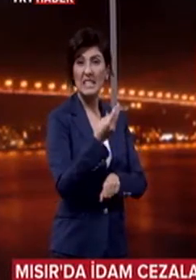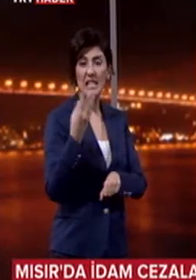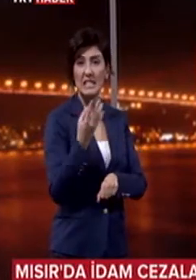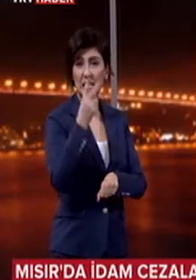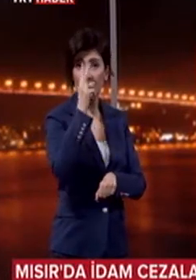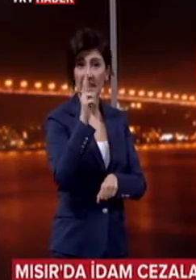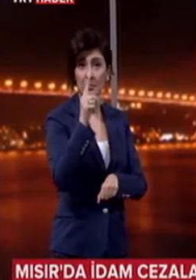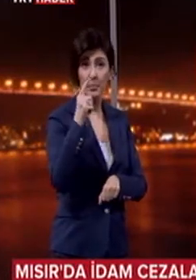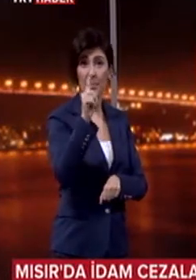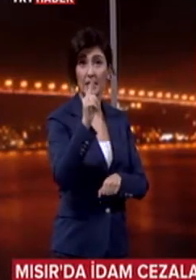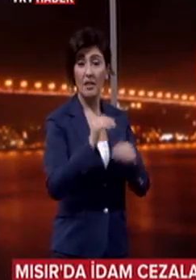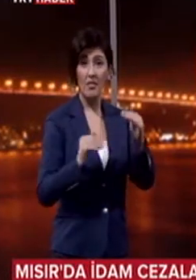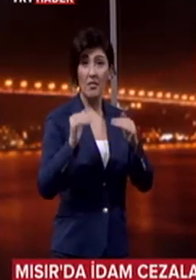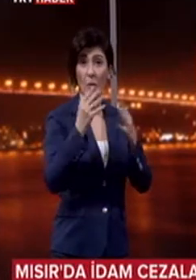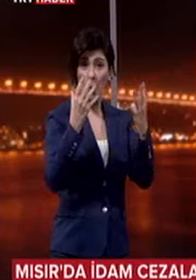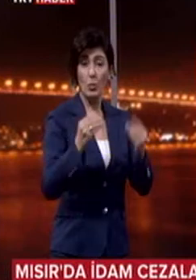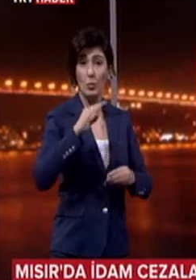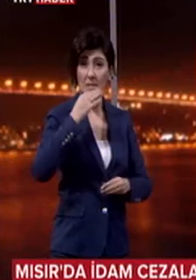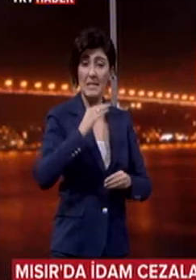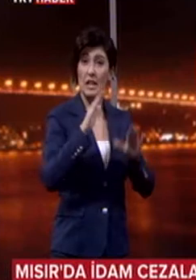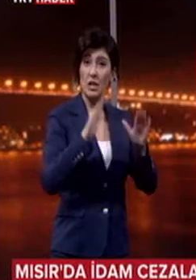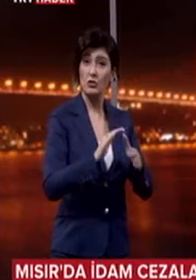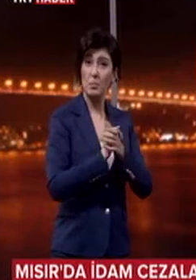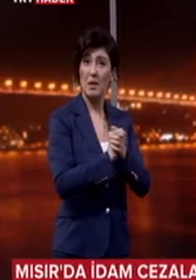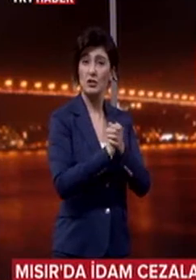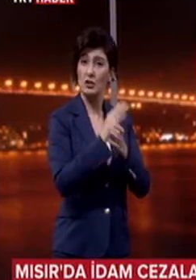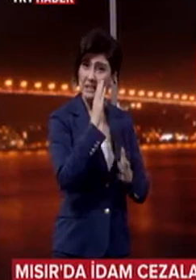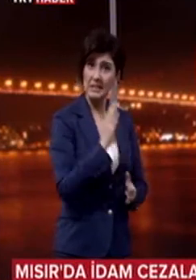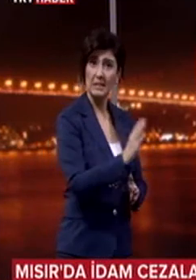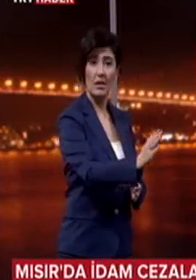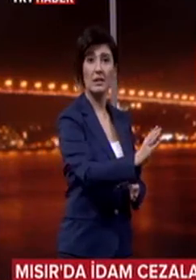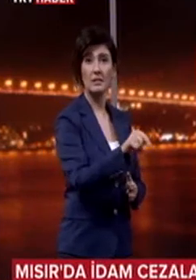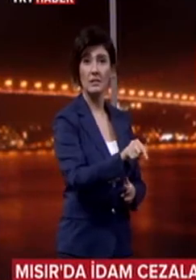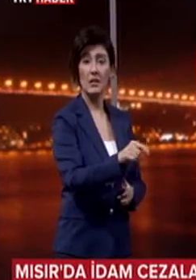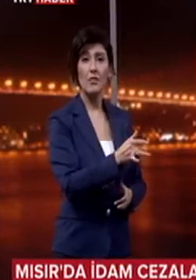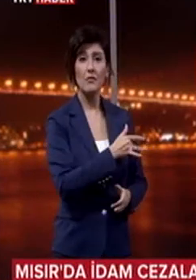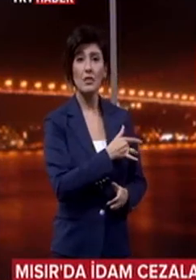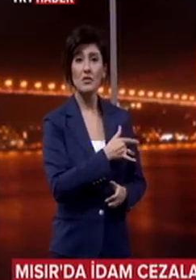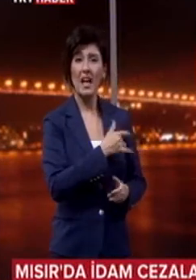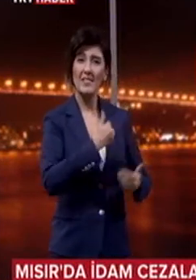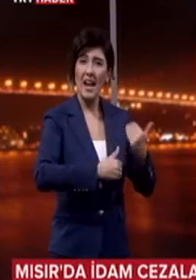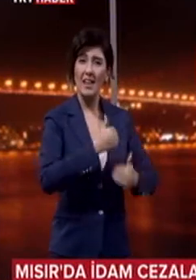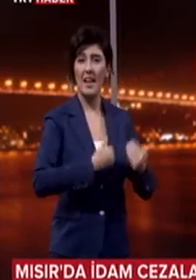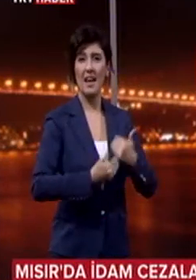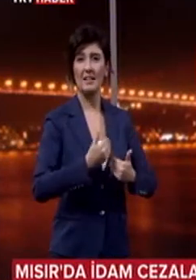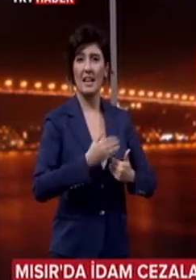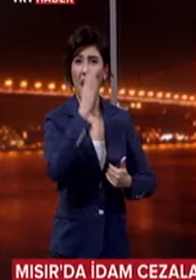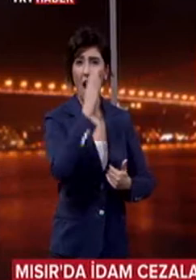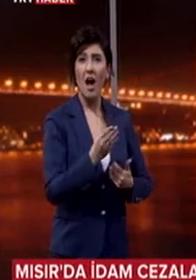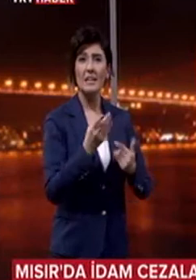20 bine ulaştığı Mısır'da kalıcı barış ve istikrara vicdanları yaralayan adil yargılamadan